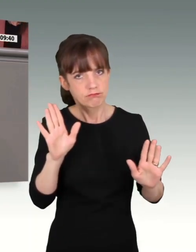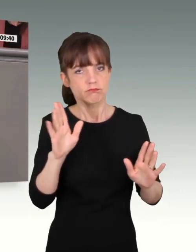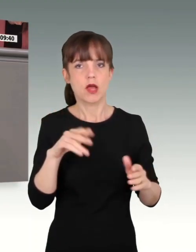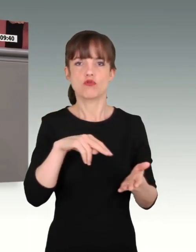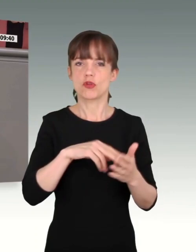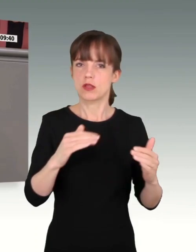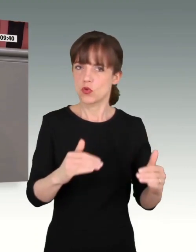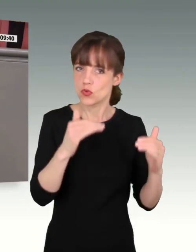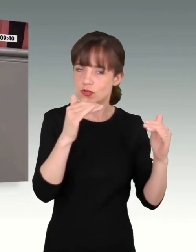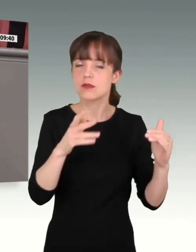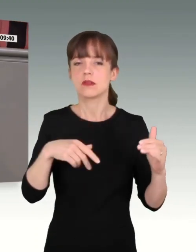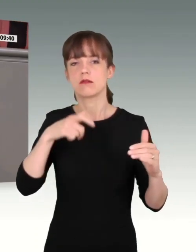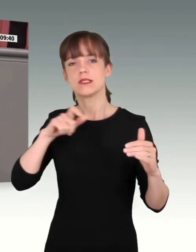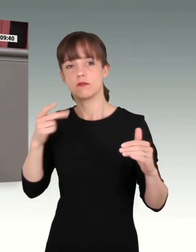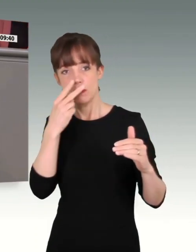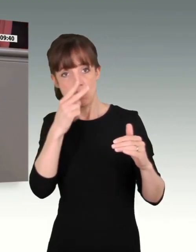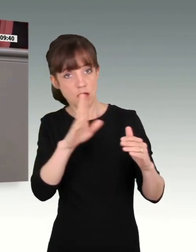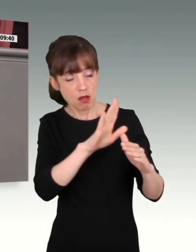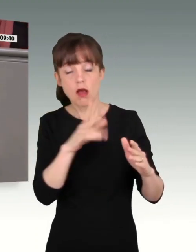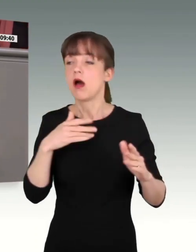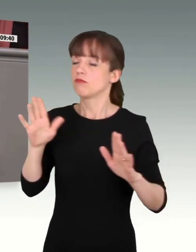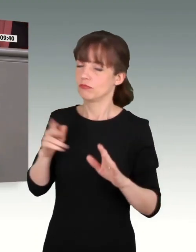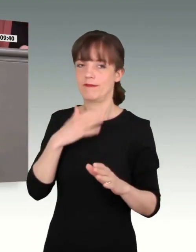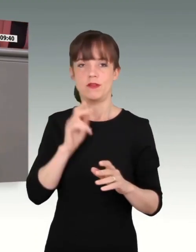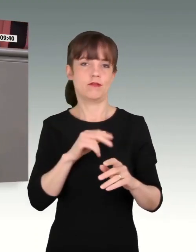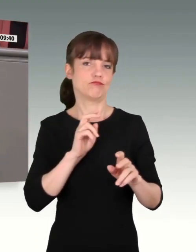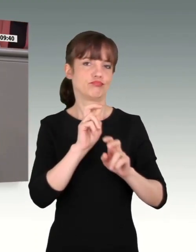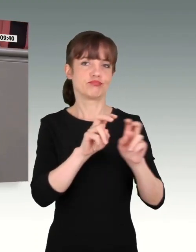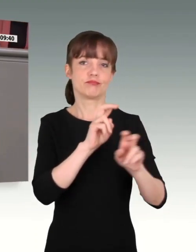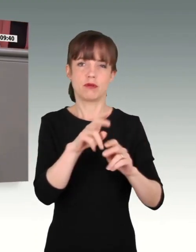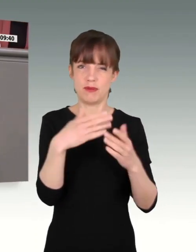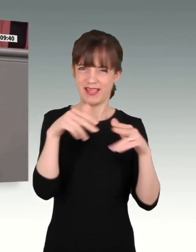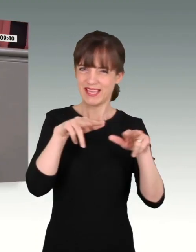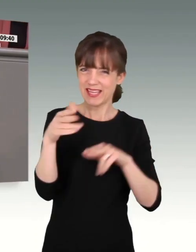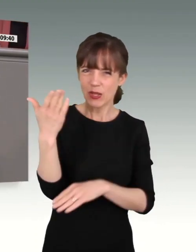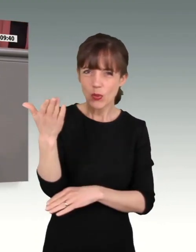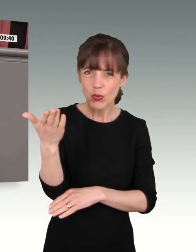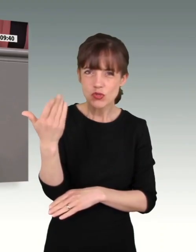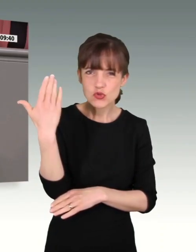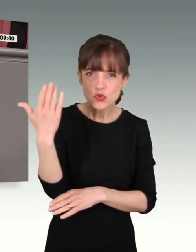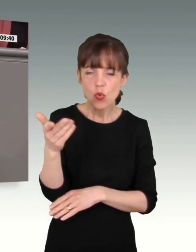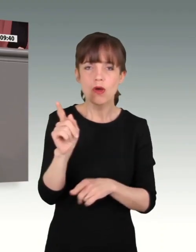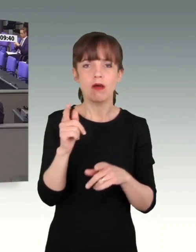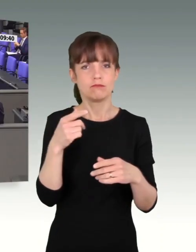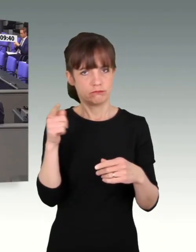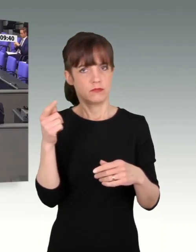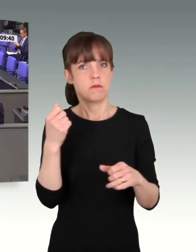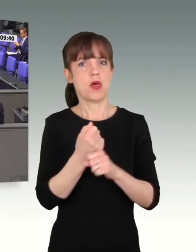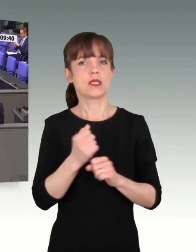assoziiert werden. Aber das ist natürlich nicht möglich mit einer Regierung, die sich gegen die toxische Männlichkeit einsetzt.